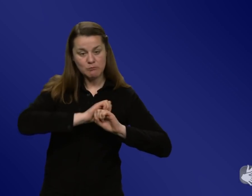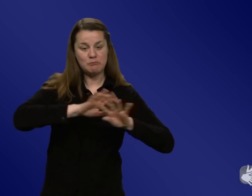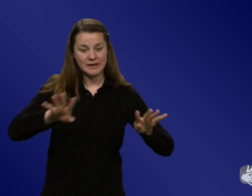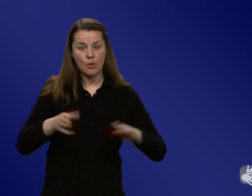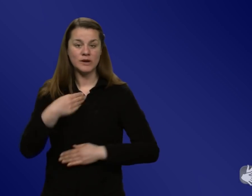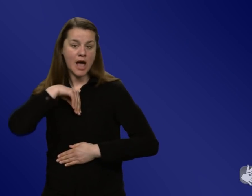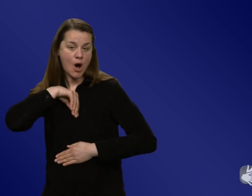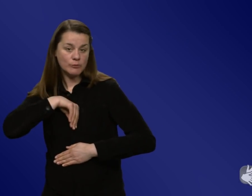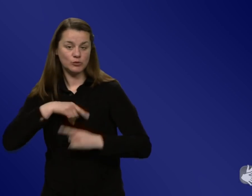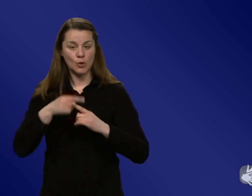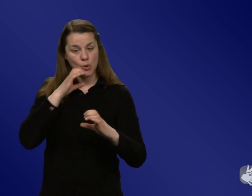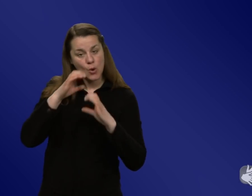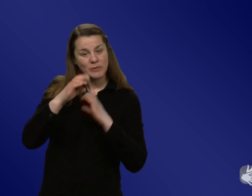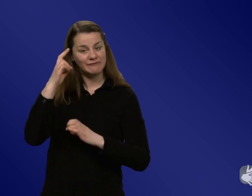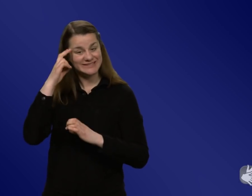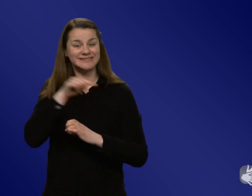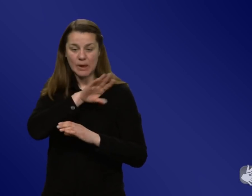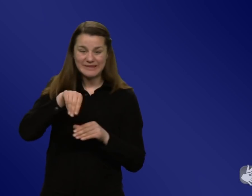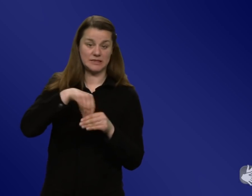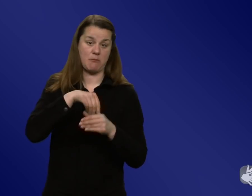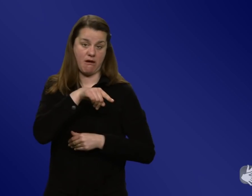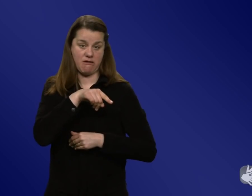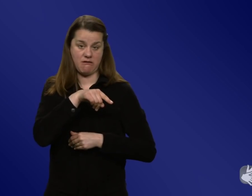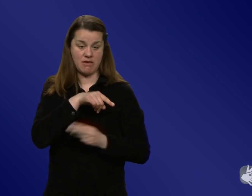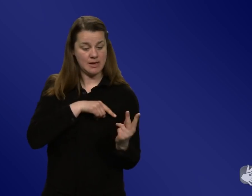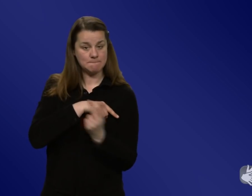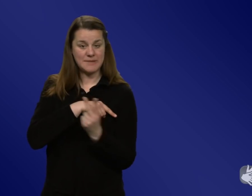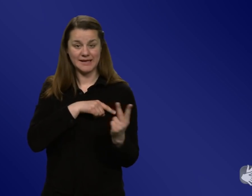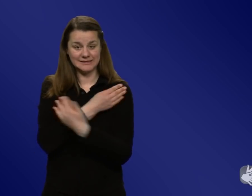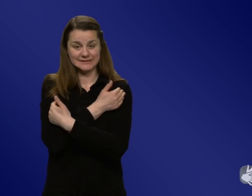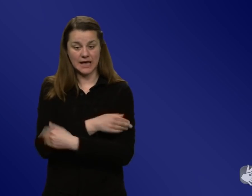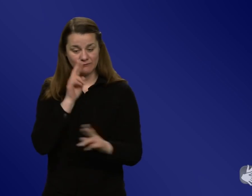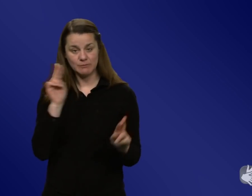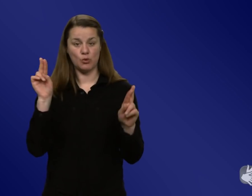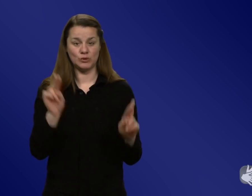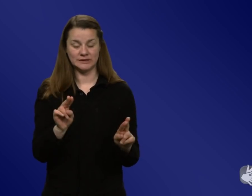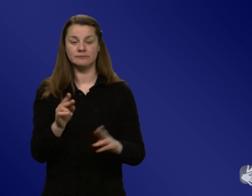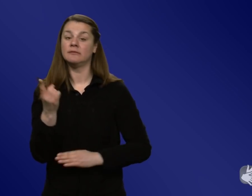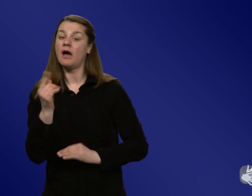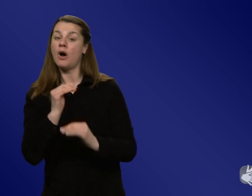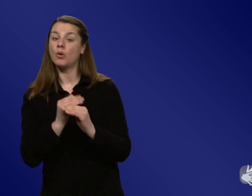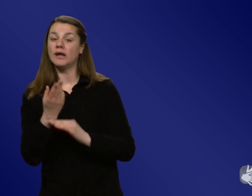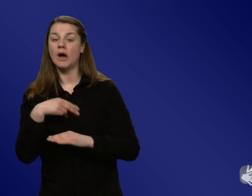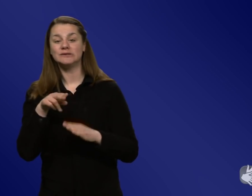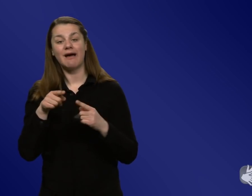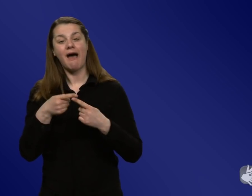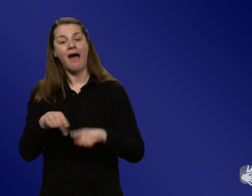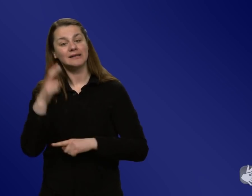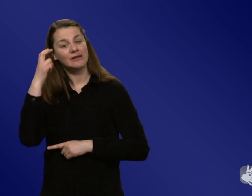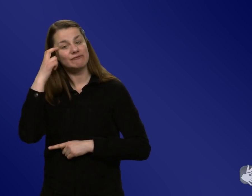und Kommunikationswissenschaft, also Gesundheitskommunikation haben. Jetzt hat es ja, da haben Kollegen aus anderen Wissenschaftsredaktionen von der ZEIT zum Beispiel auch schon vor